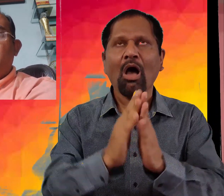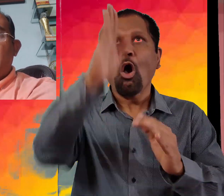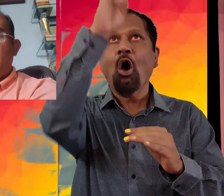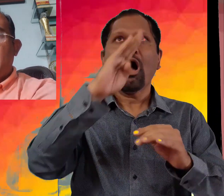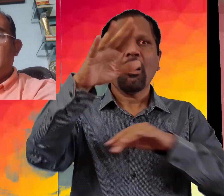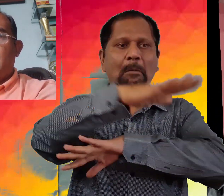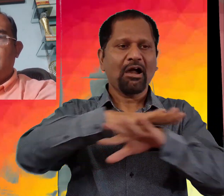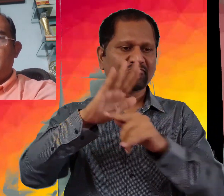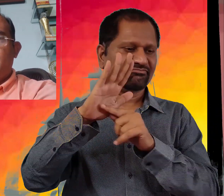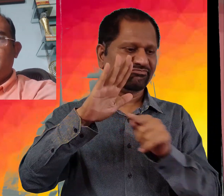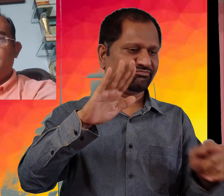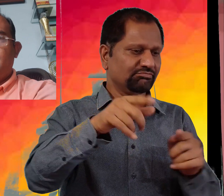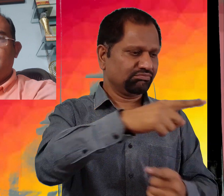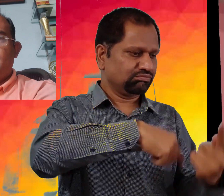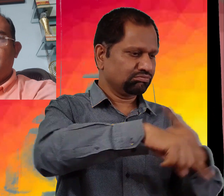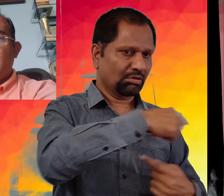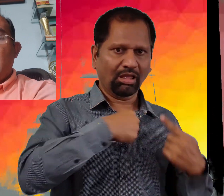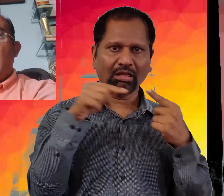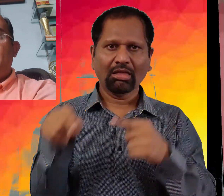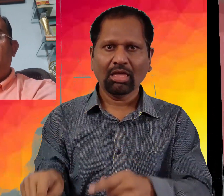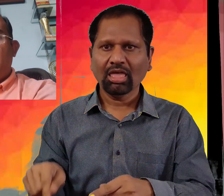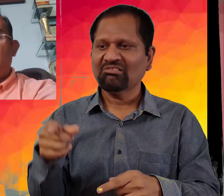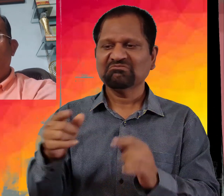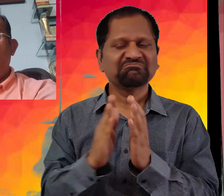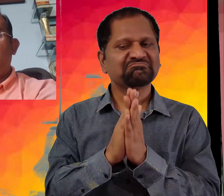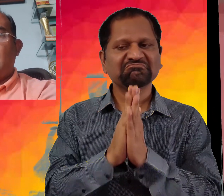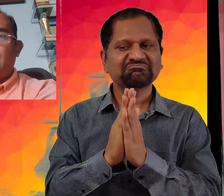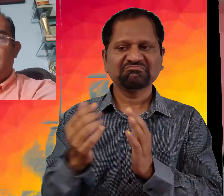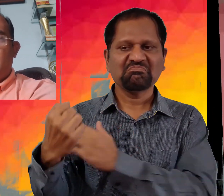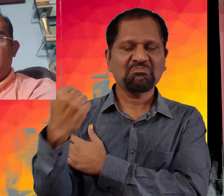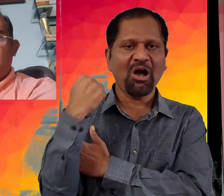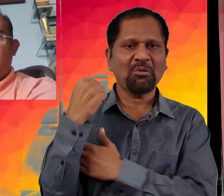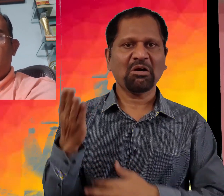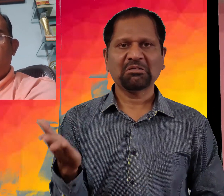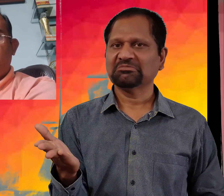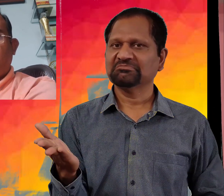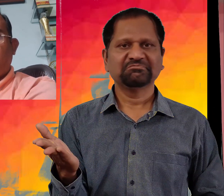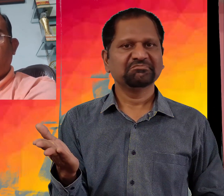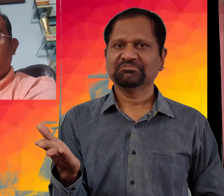شکتی مجھے یہاں کھیش لائی آپ کی پراتھنائوں میں وہ طاقت تھی